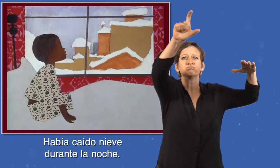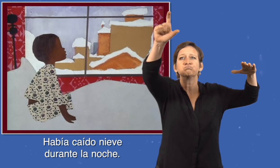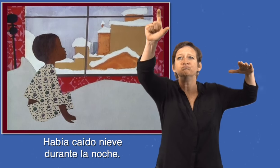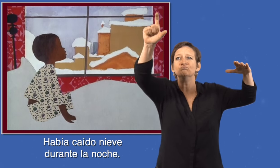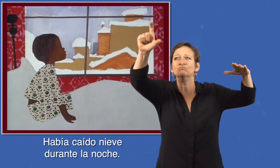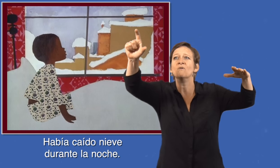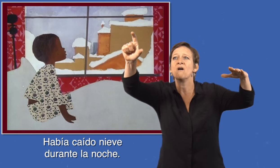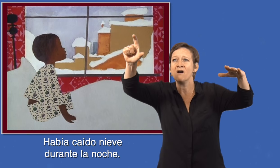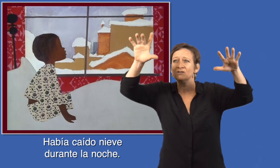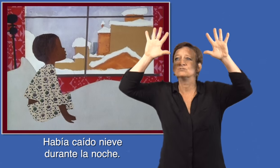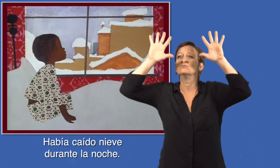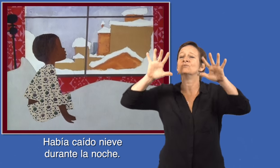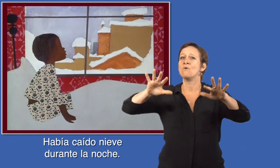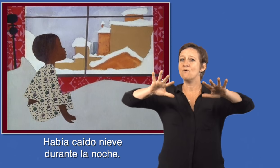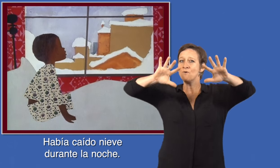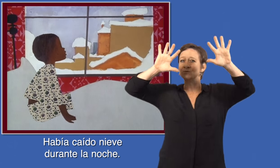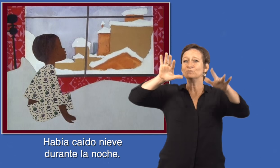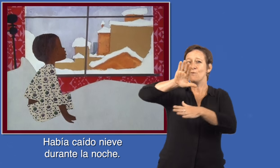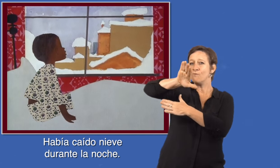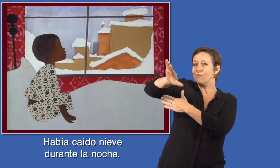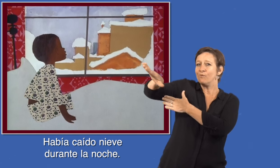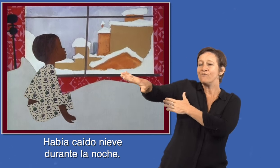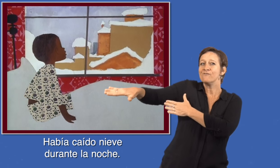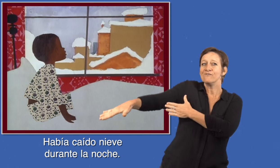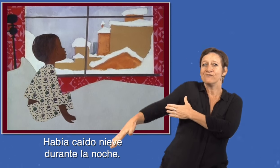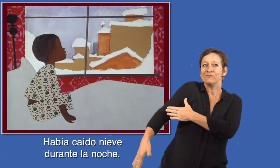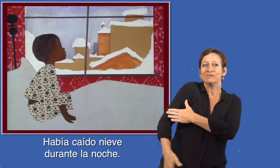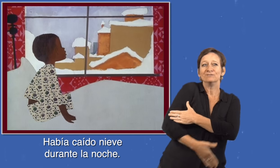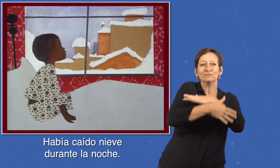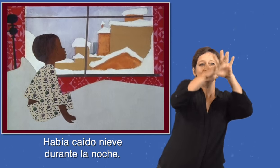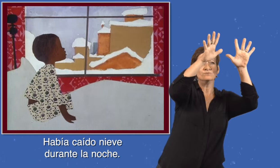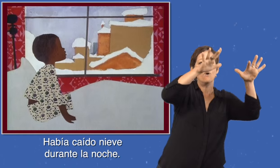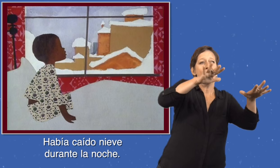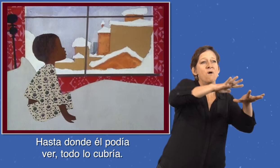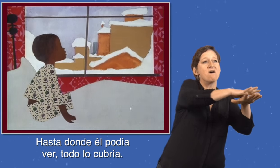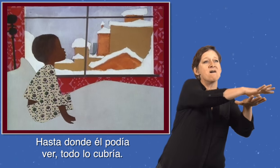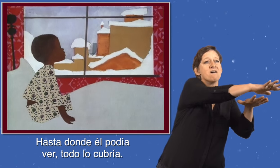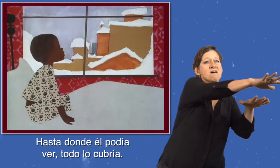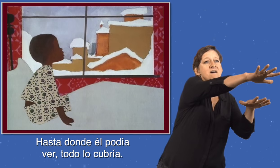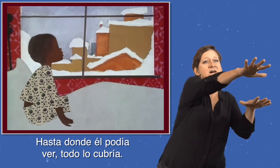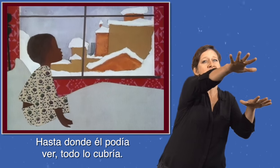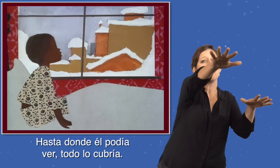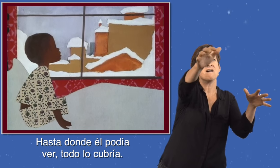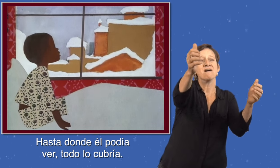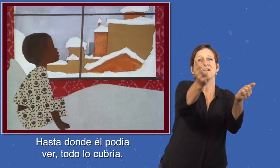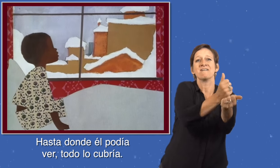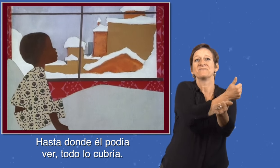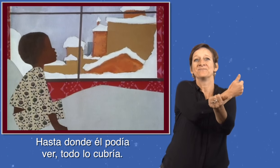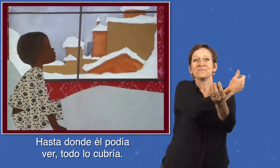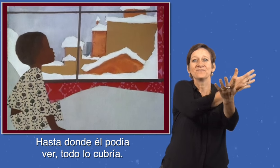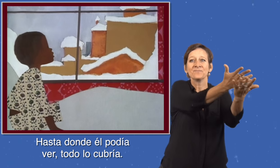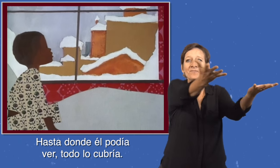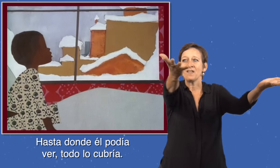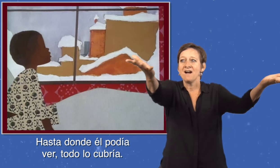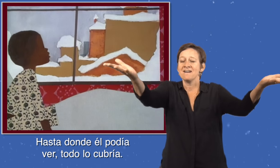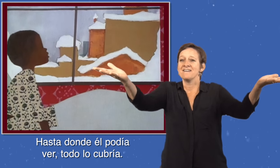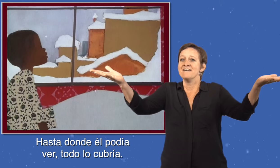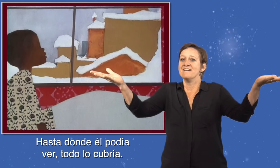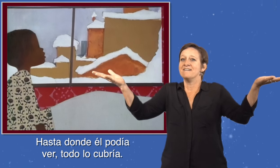Había caído nieve durante la noche. Hasta donde él podía ver, todo lo